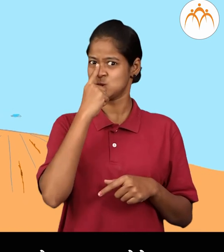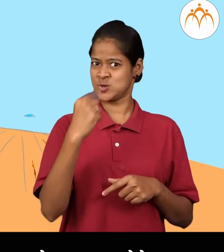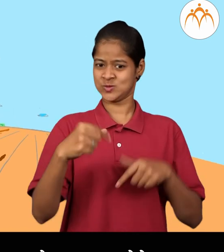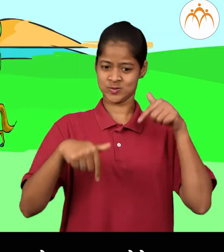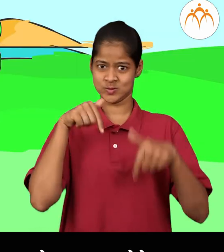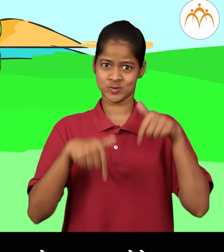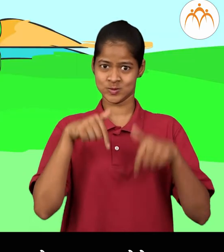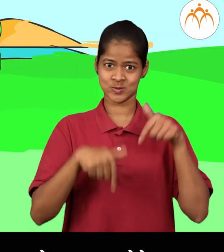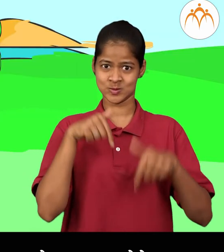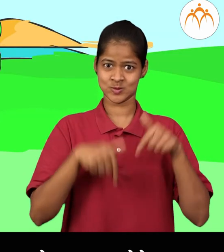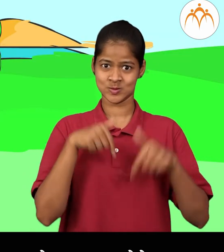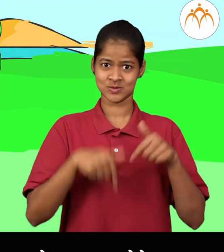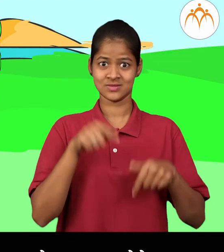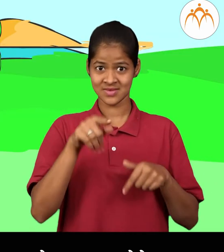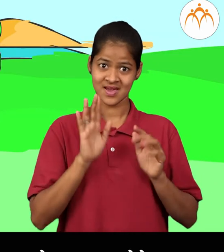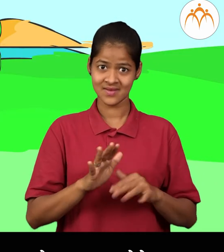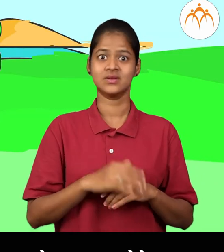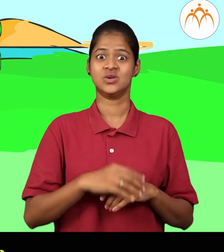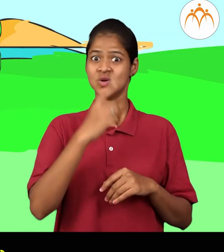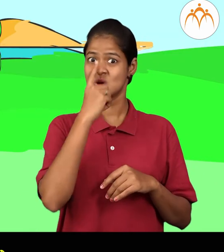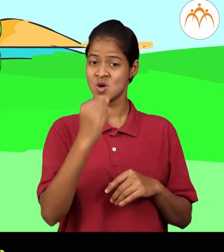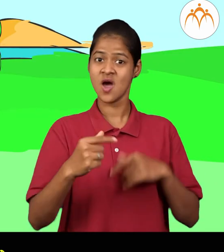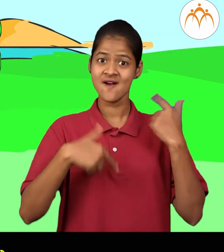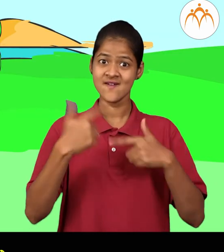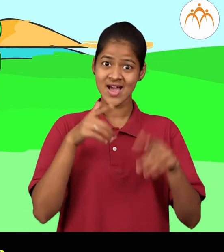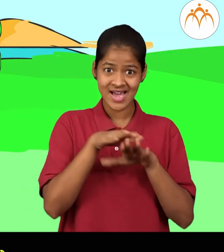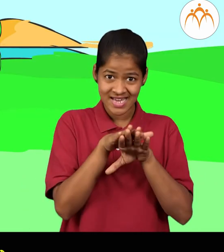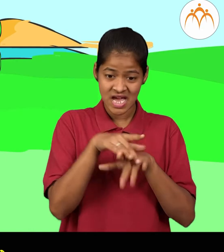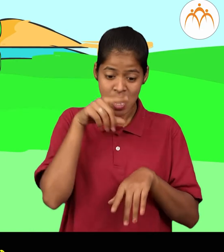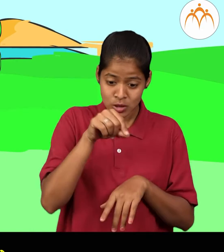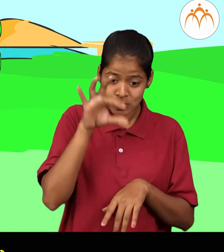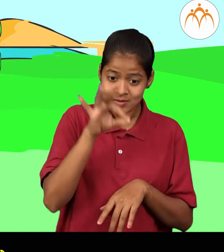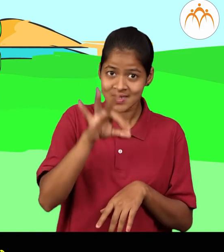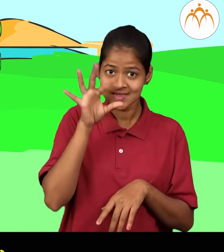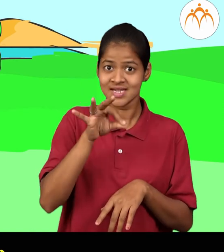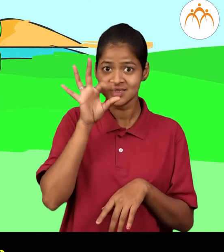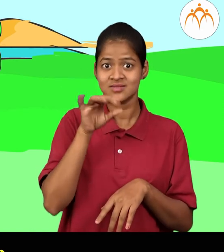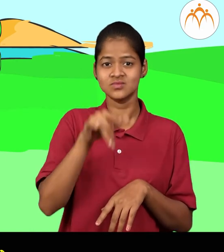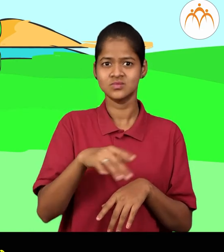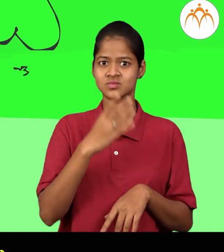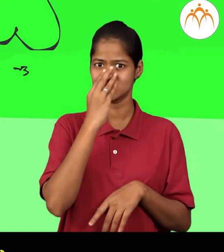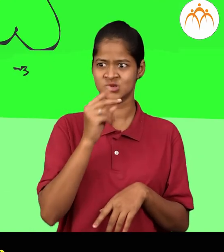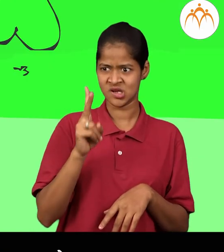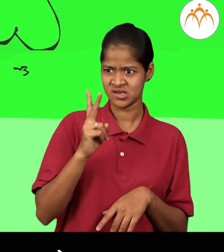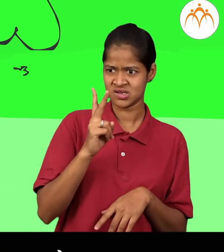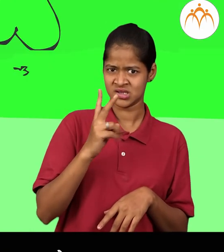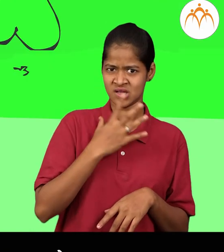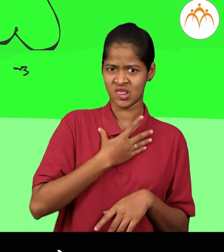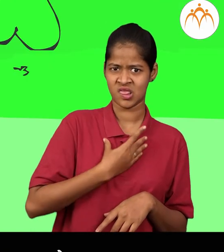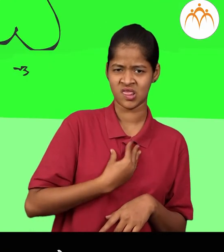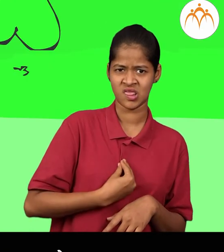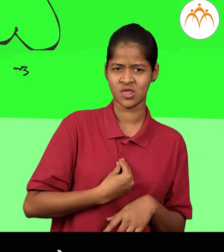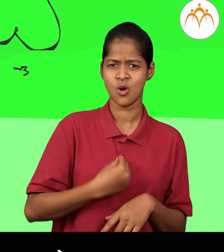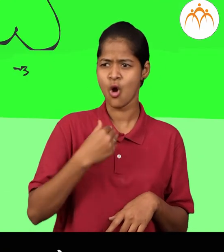कोला आणी करकोचा रहात होते करकोचा रोज पाणेतिल मासे पकडून खायचा कोल्याला